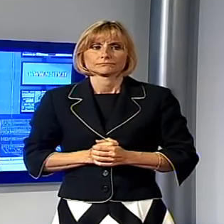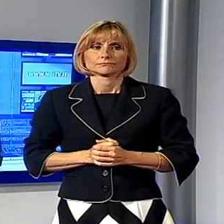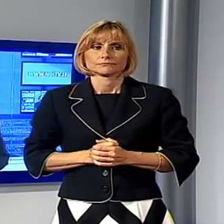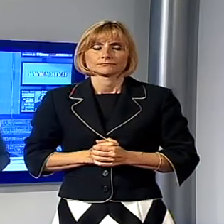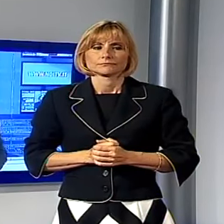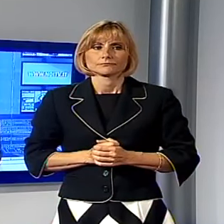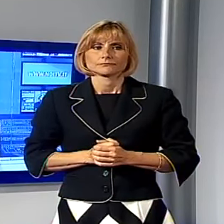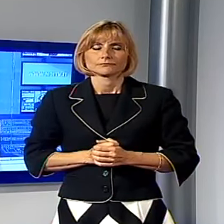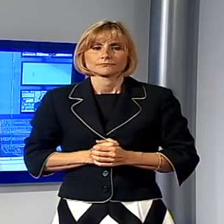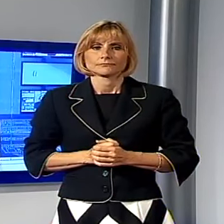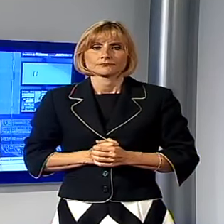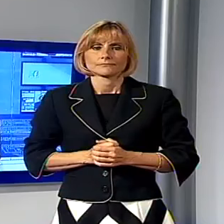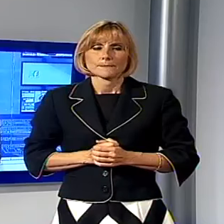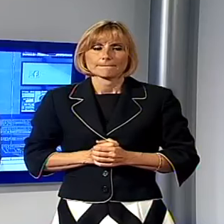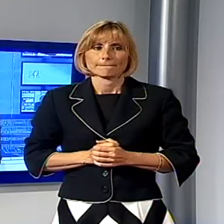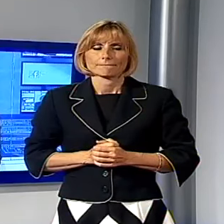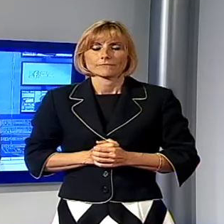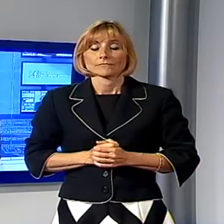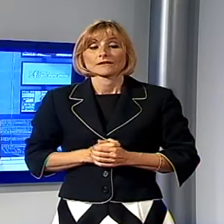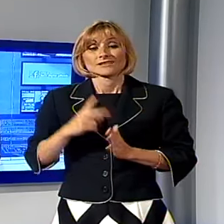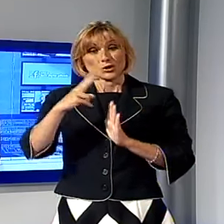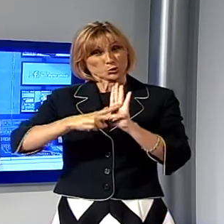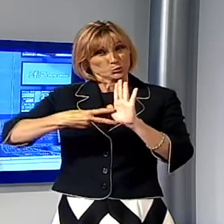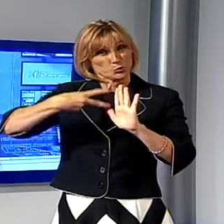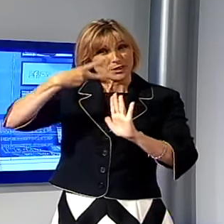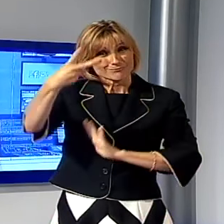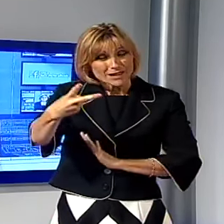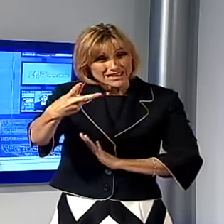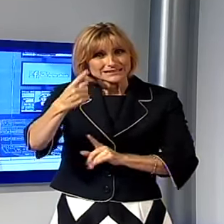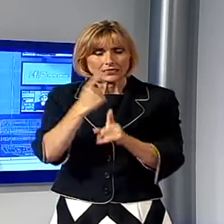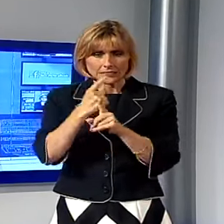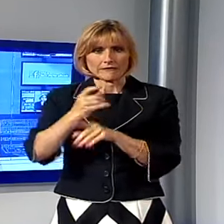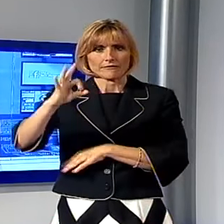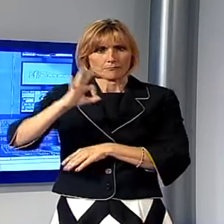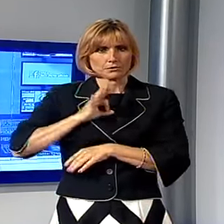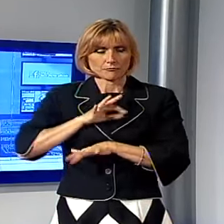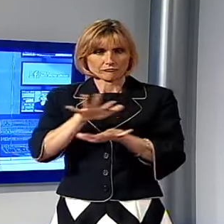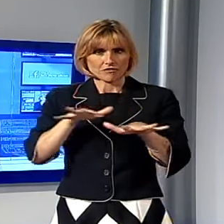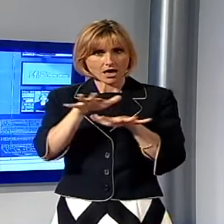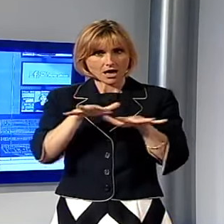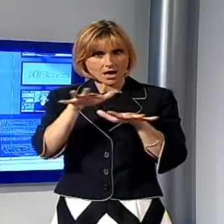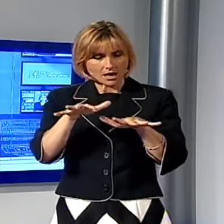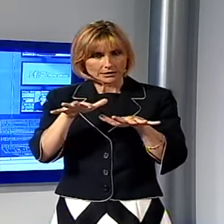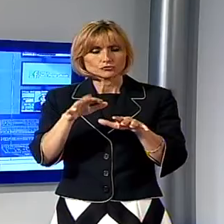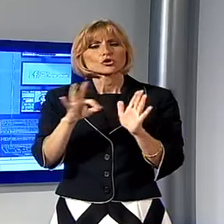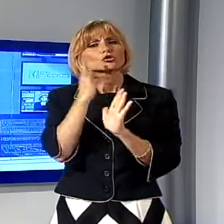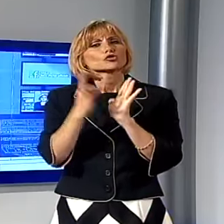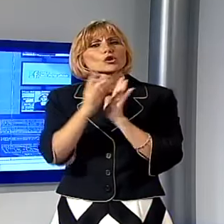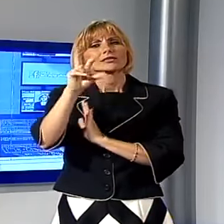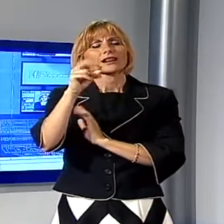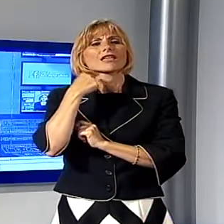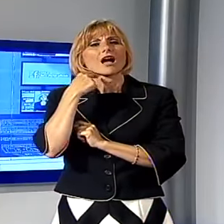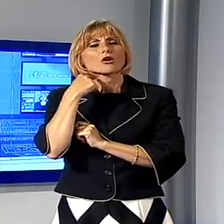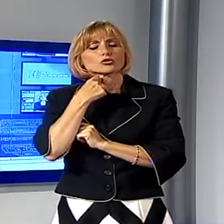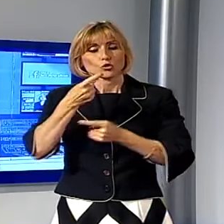E quando mancano ancora circa due mesi al premio Via Reggio Repaci che sarà assegnato appunto il 30 agosto la